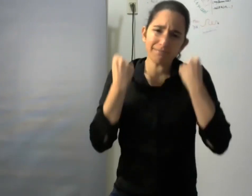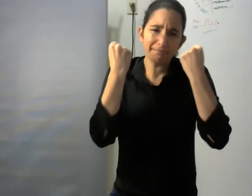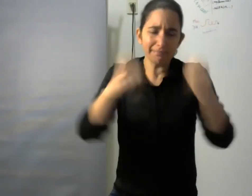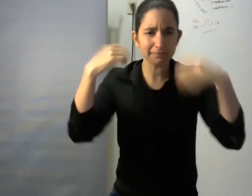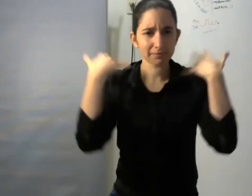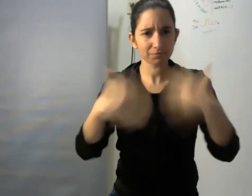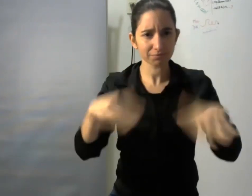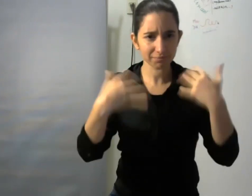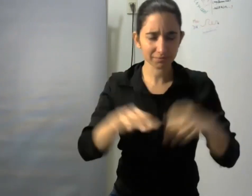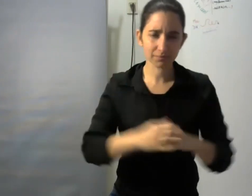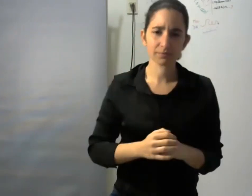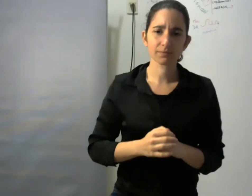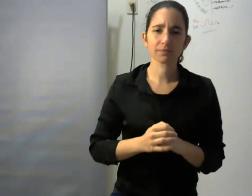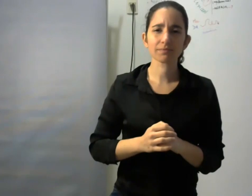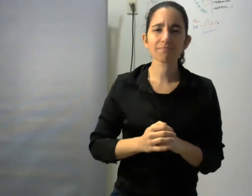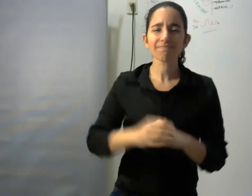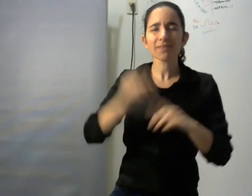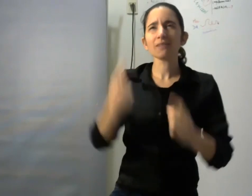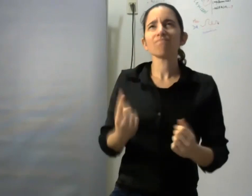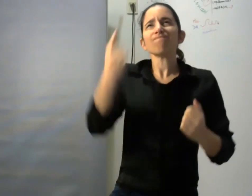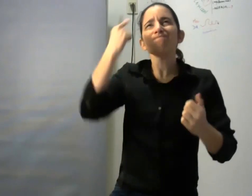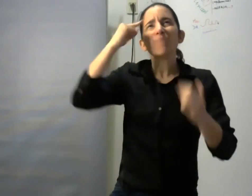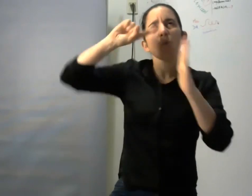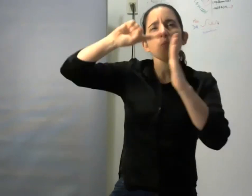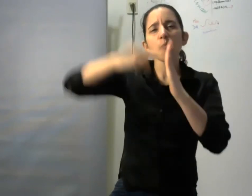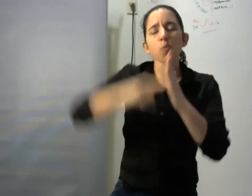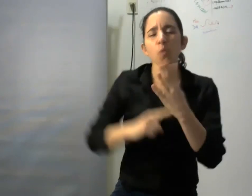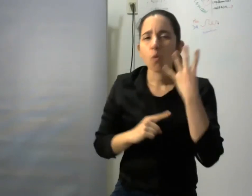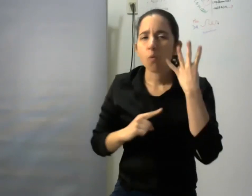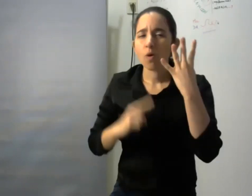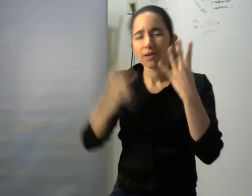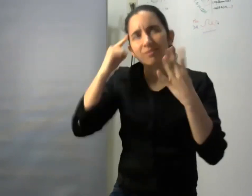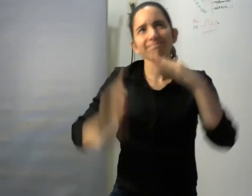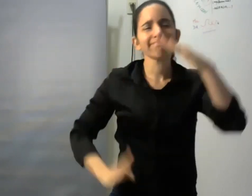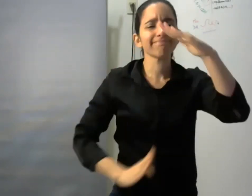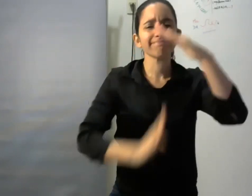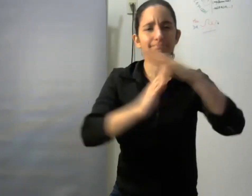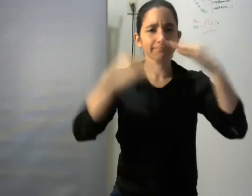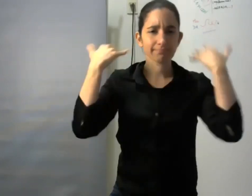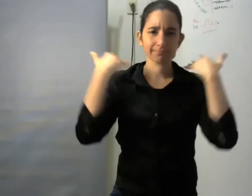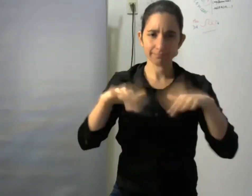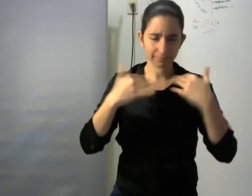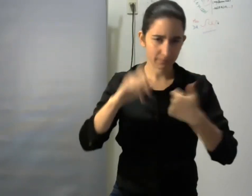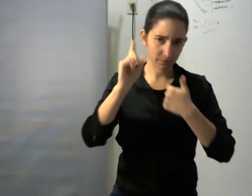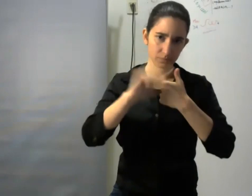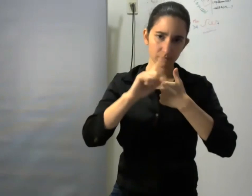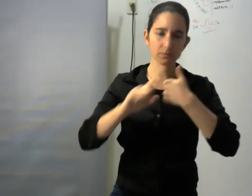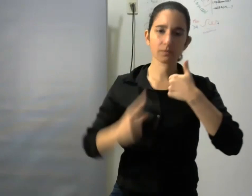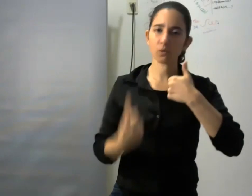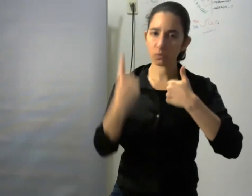lo que me viene a la mente son cuatro puntos fundamentales que son por un lado es remanido pero este